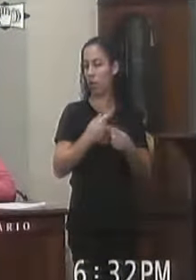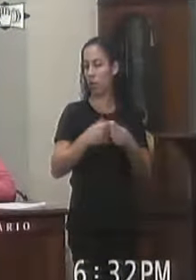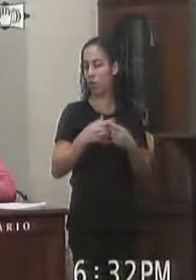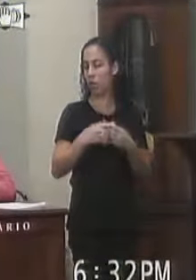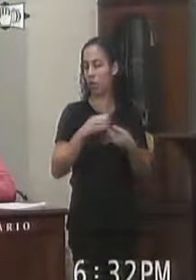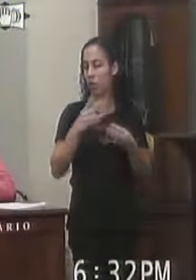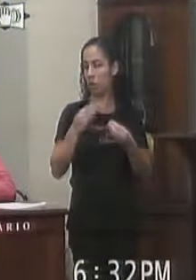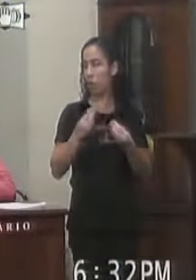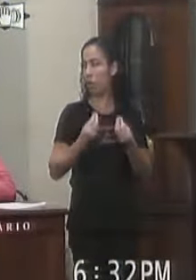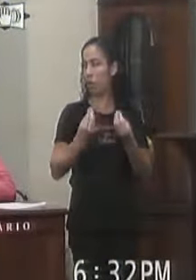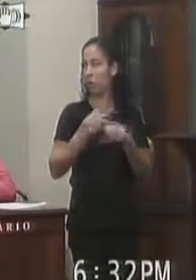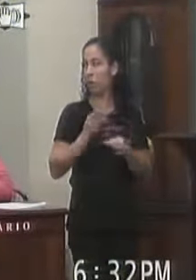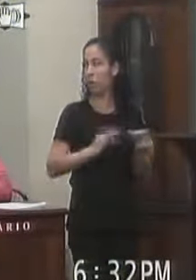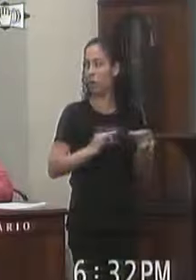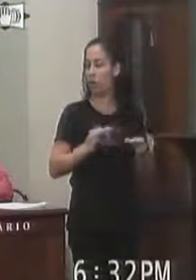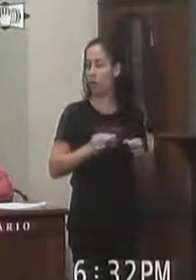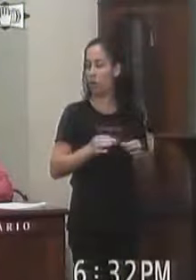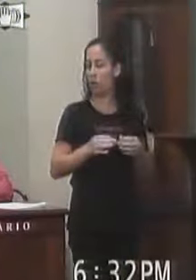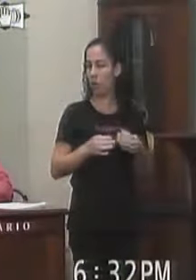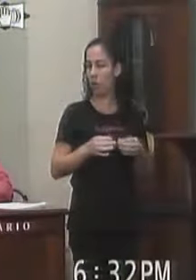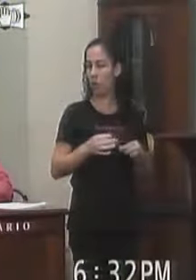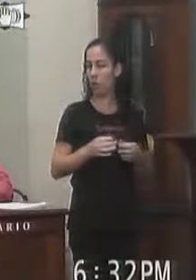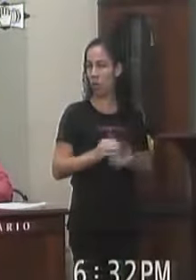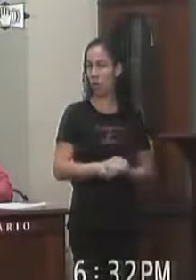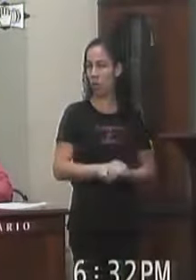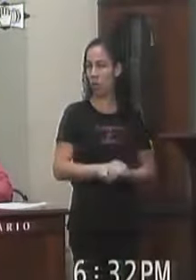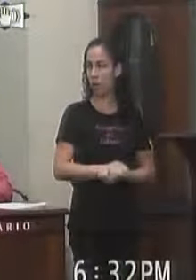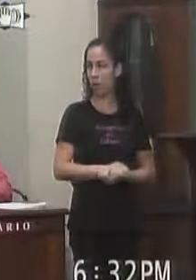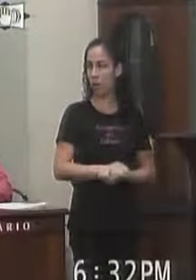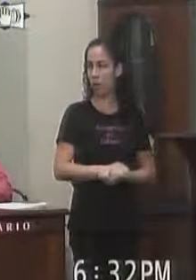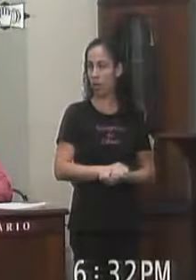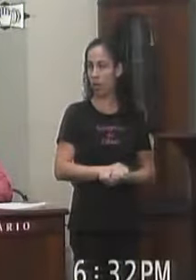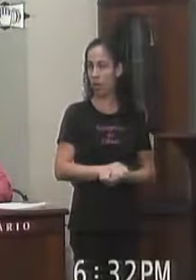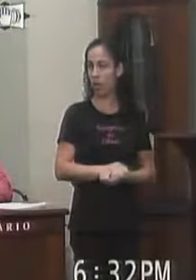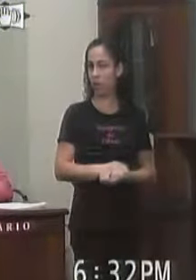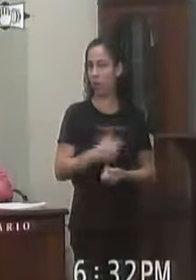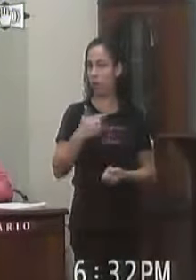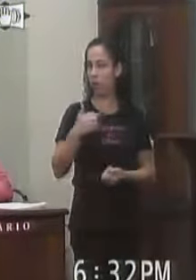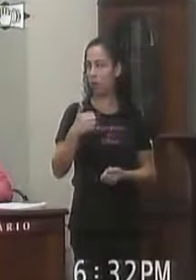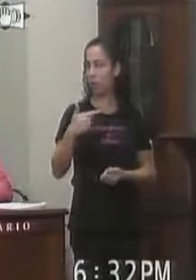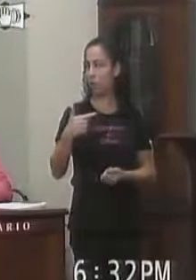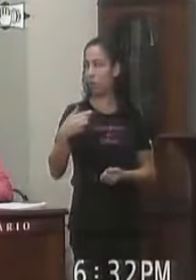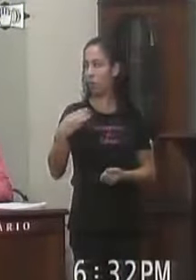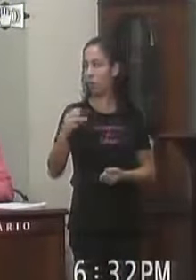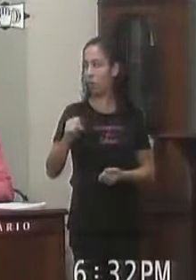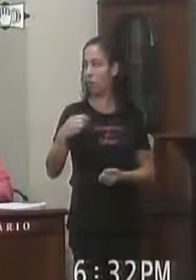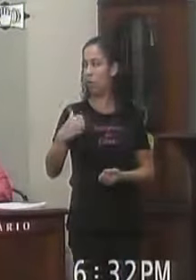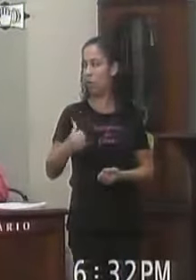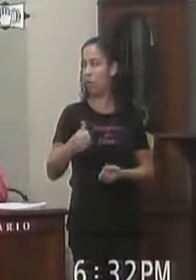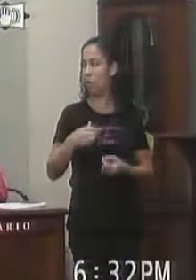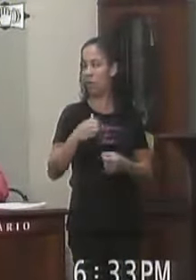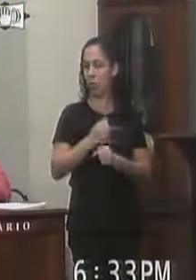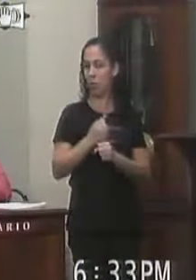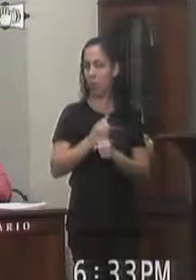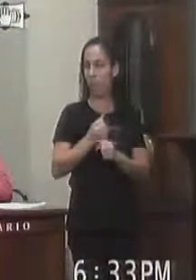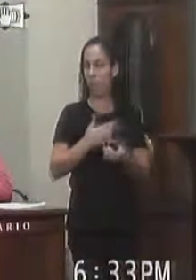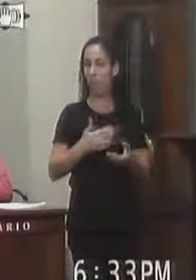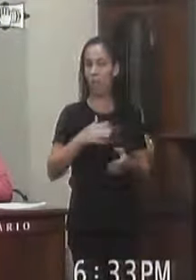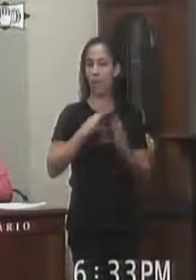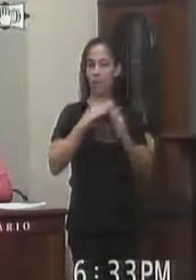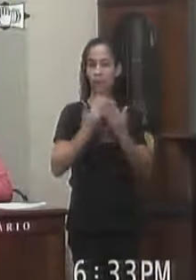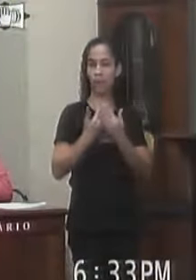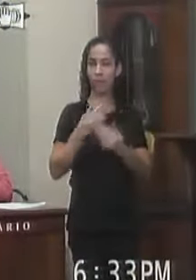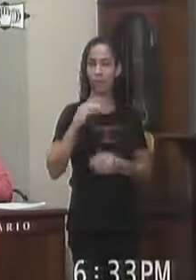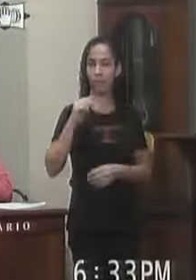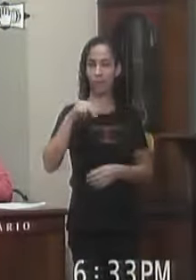como a íntegra Do processo administrativo Um 286 de 2019 Referente a escola municipal